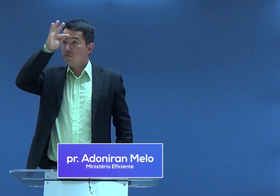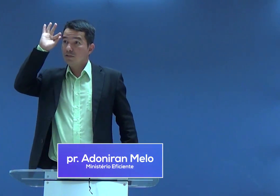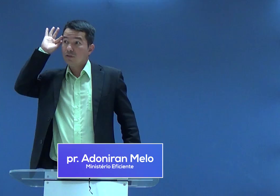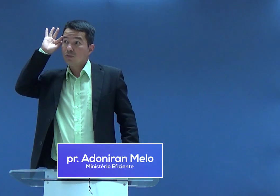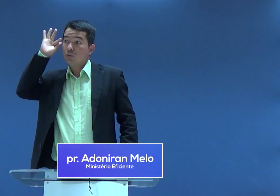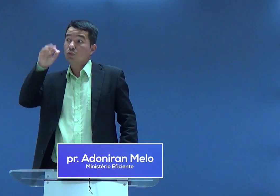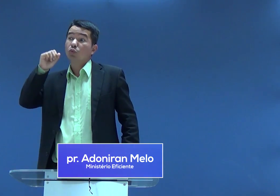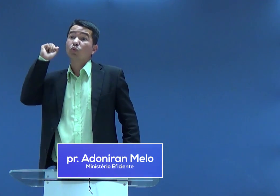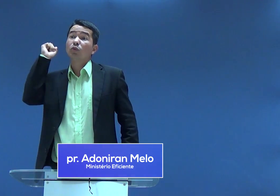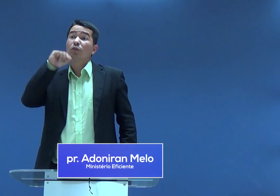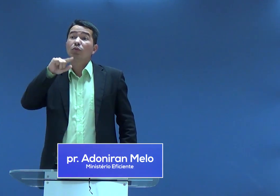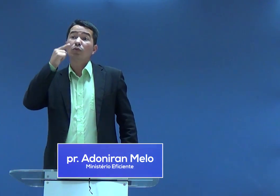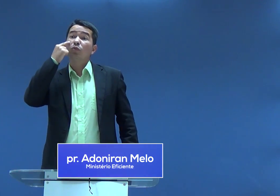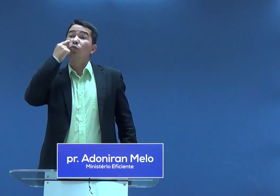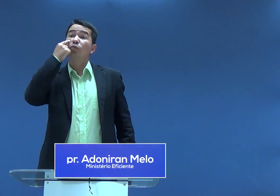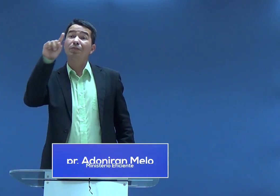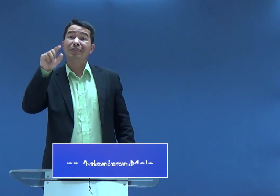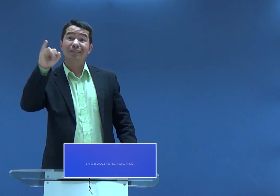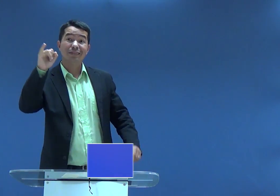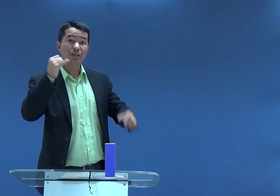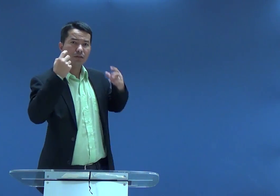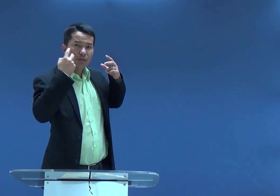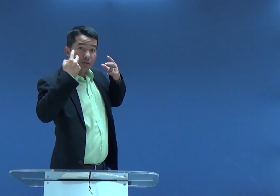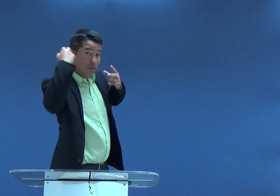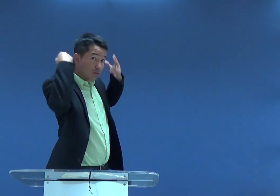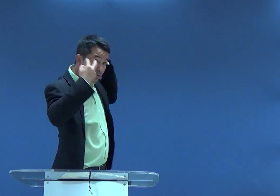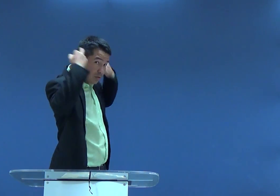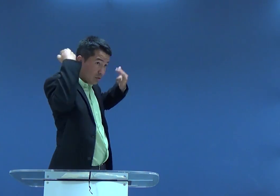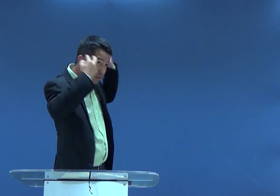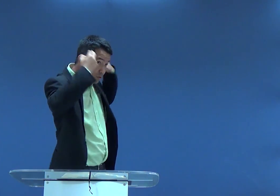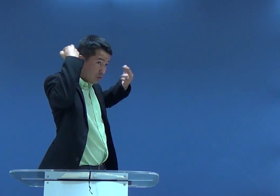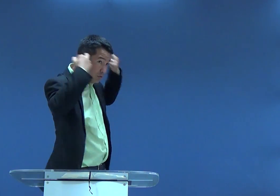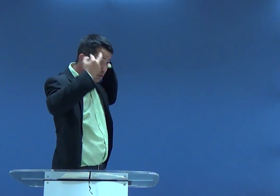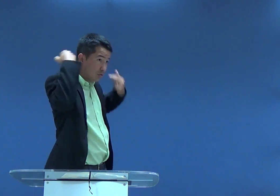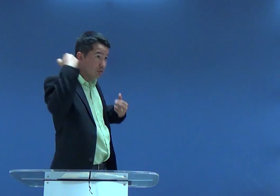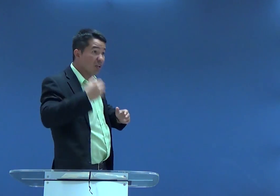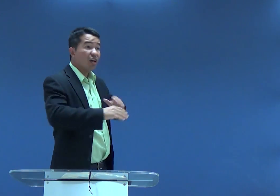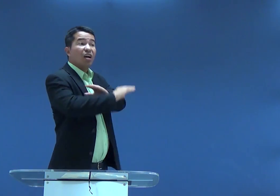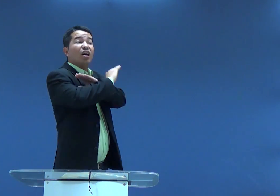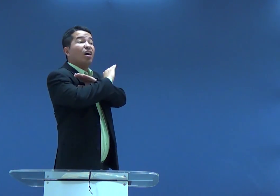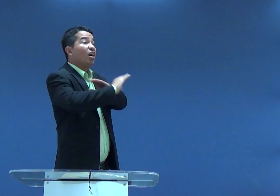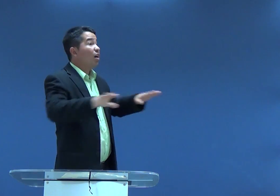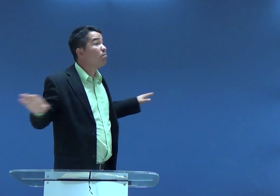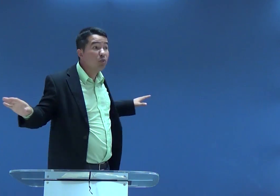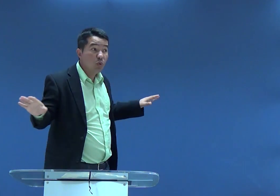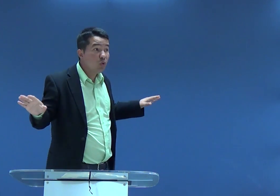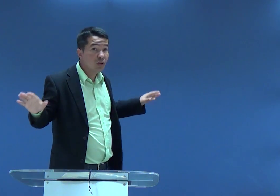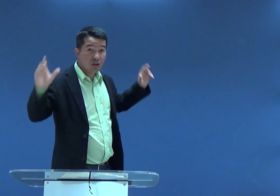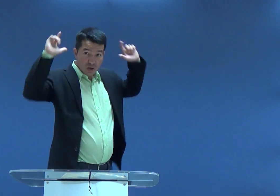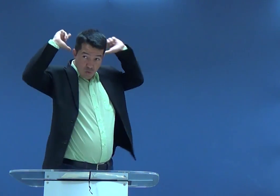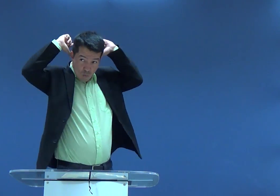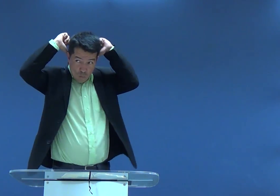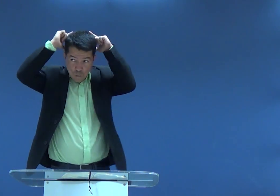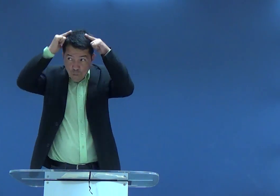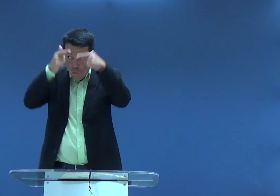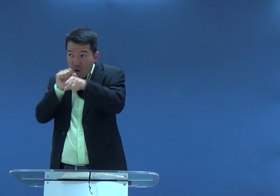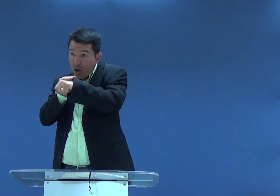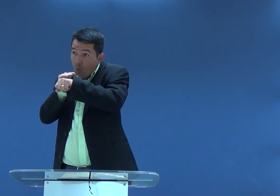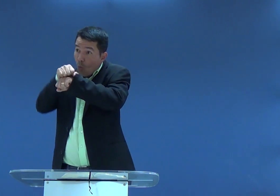Porque os filisteus, eles descobriram uma maneira de enfraquecer a Sansão, e descobriram que se eles